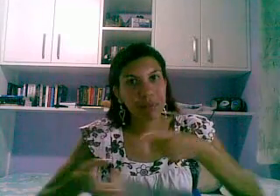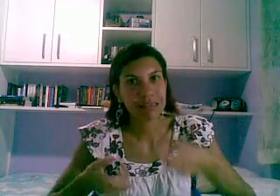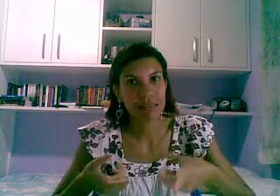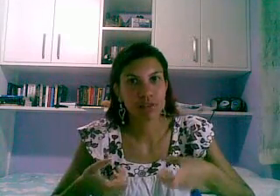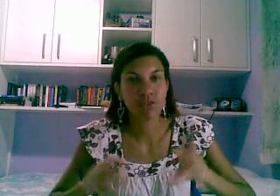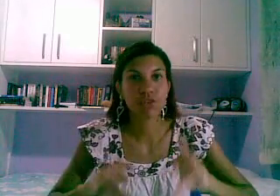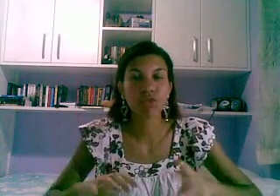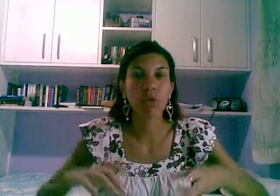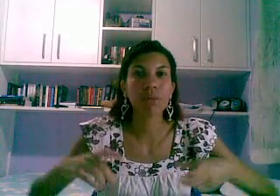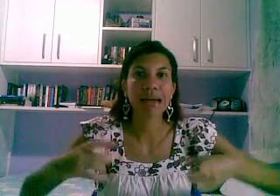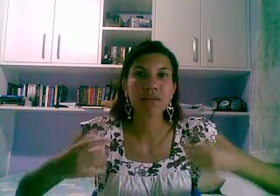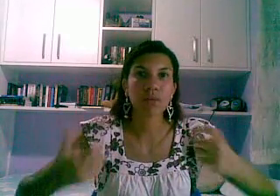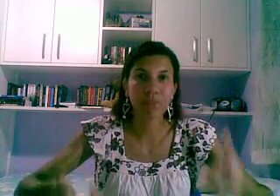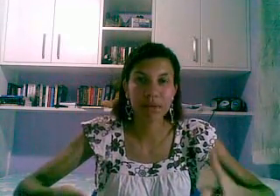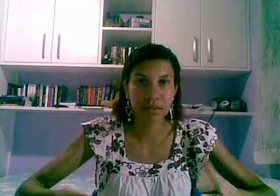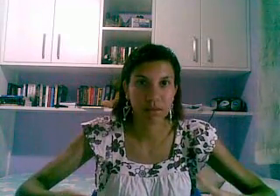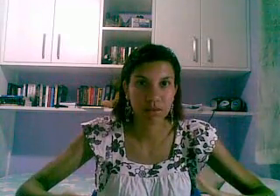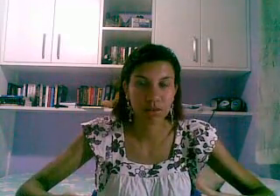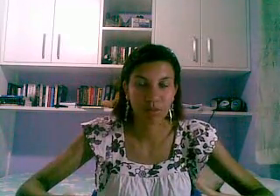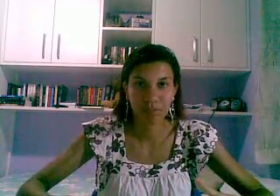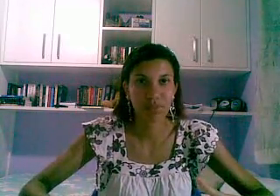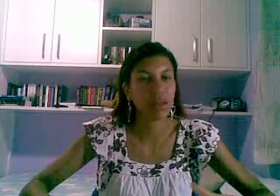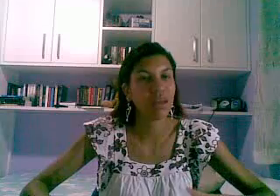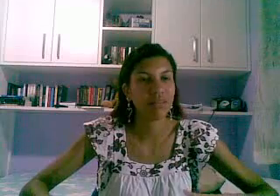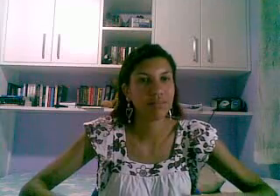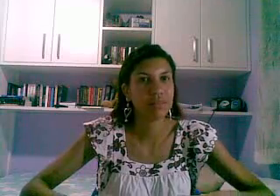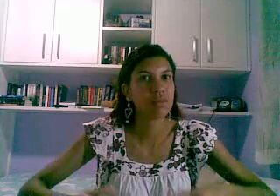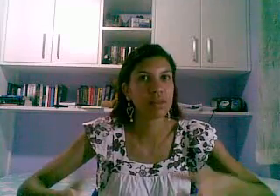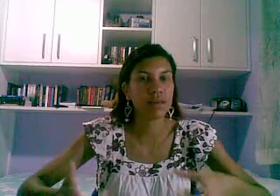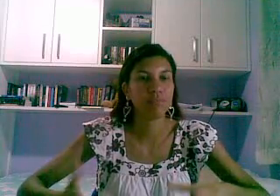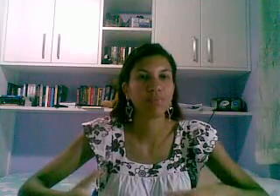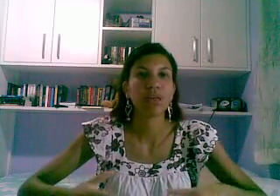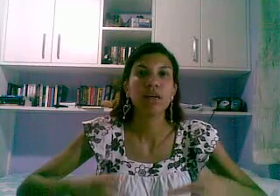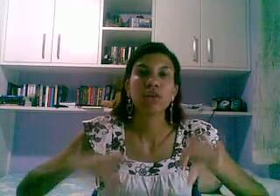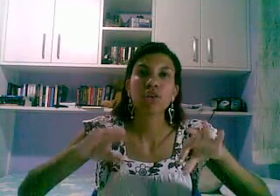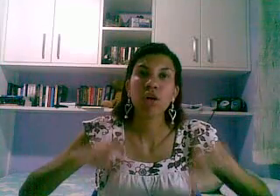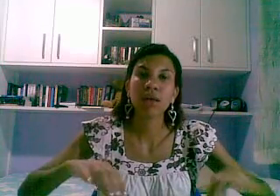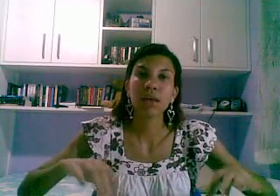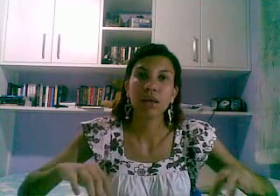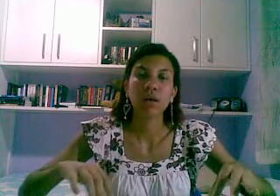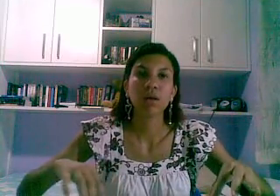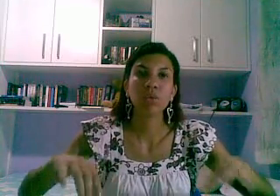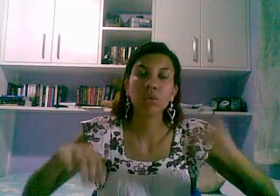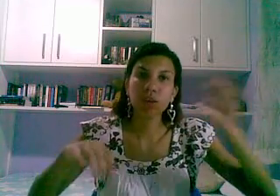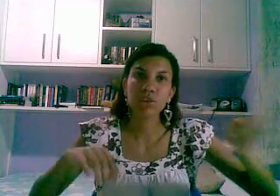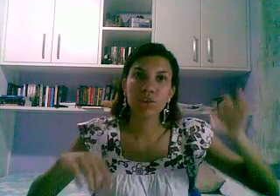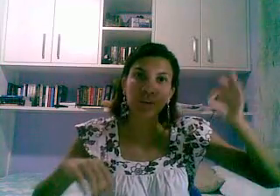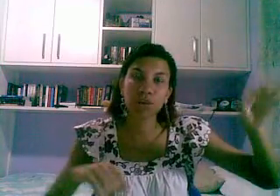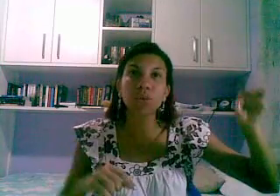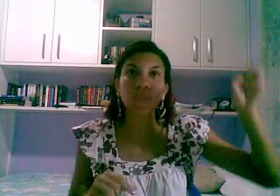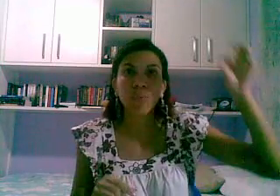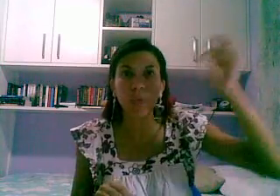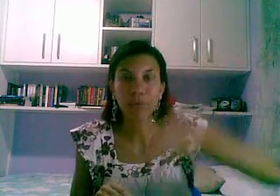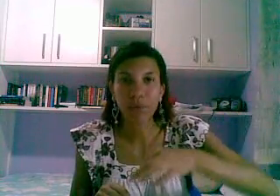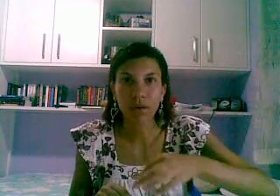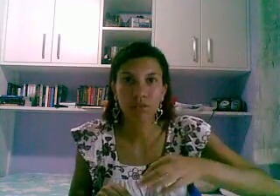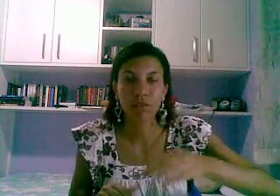parecidos e os formulários são parecidos é só que o tweet está escrito o nome do kit